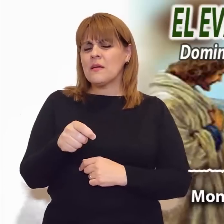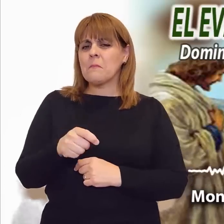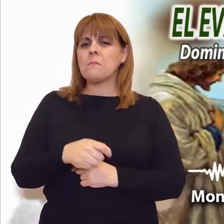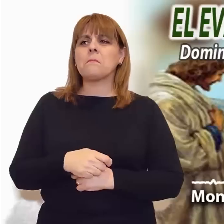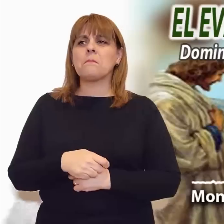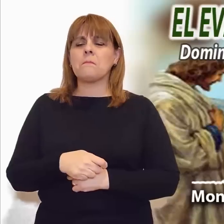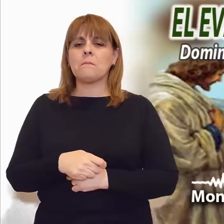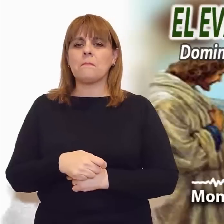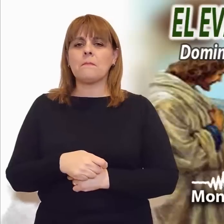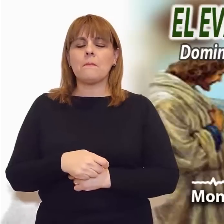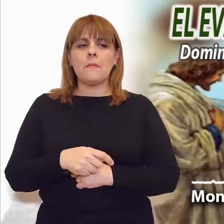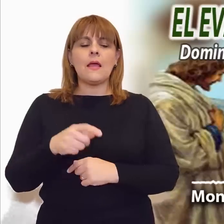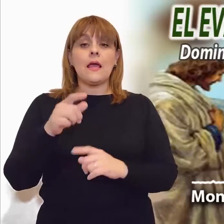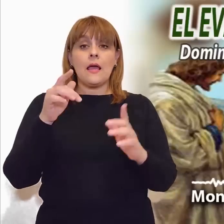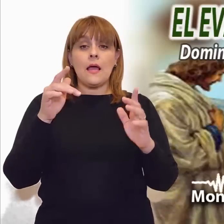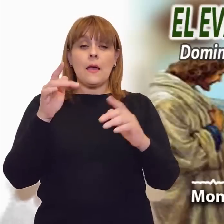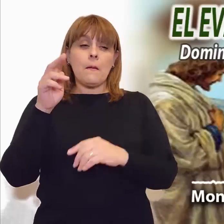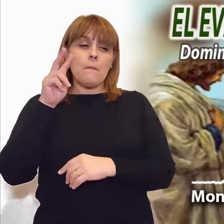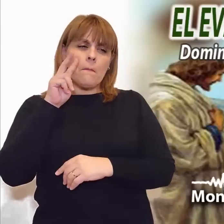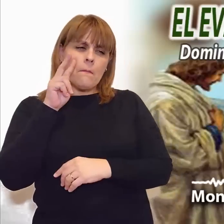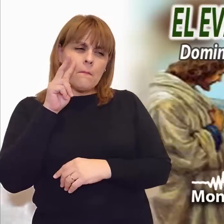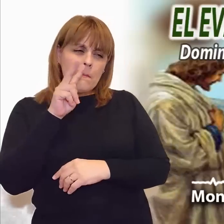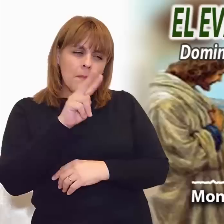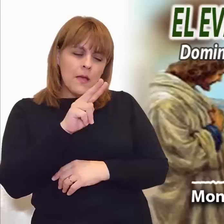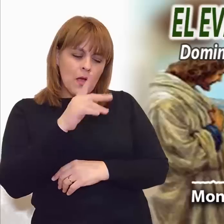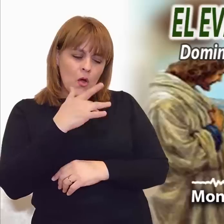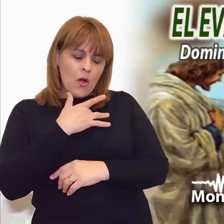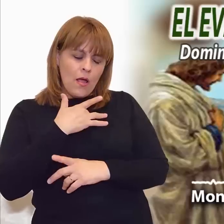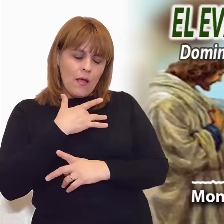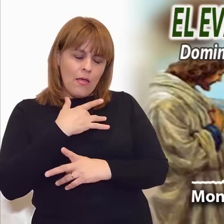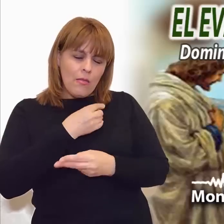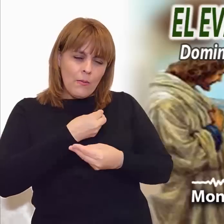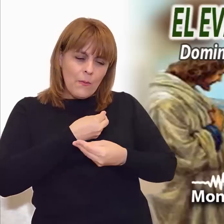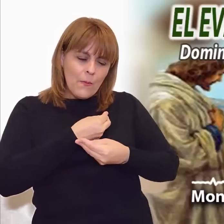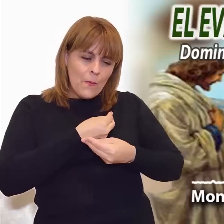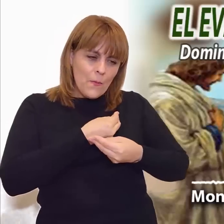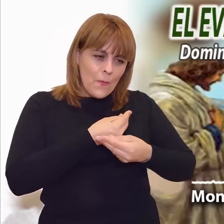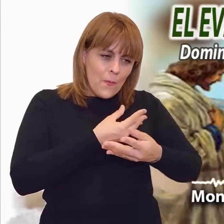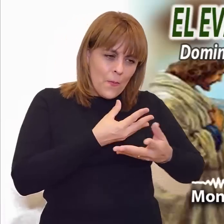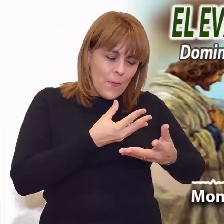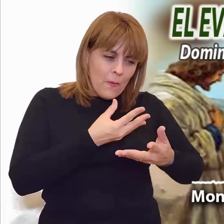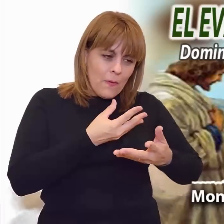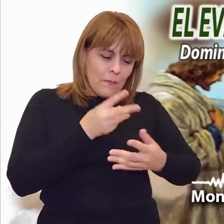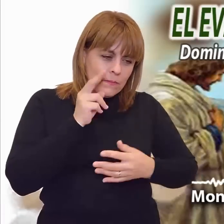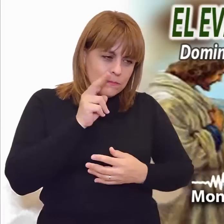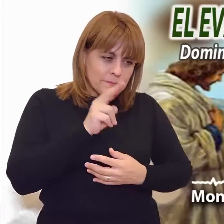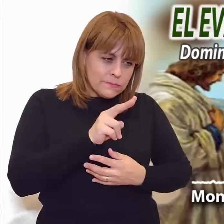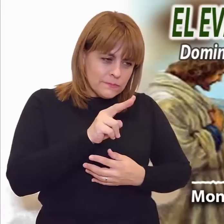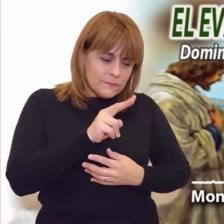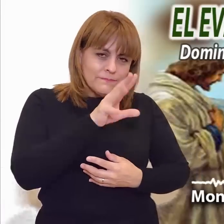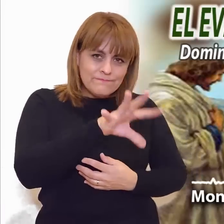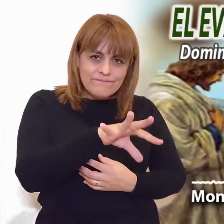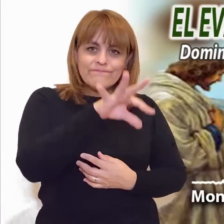llamado y esta participación en la mesa de los pecadores. En la casa de Mateo,